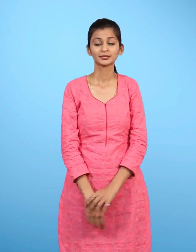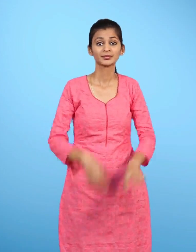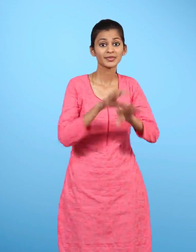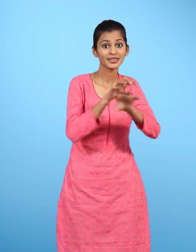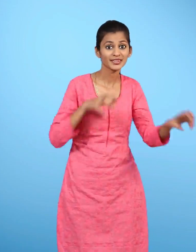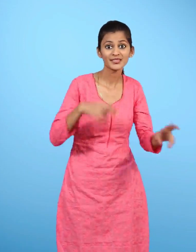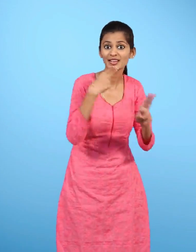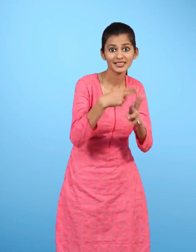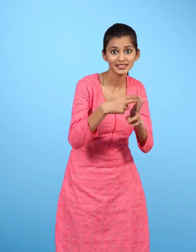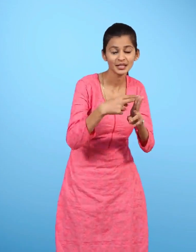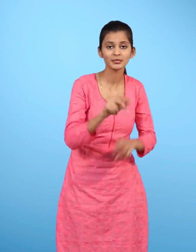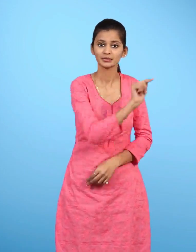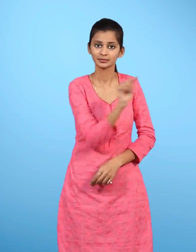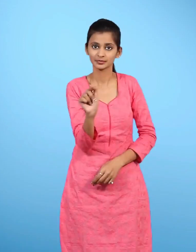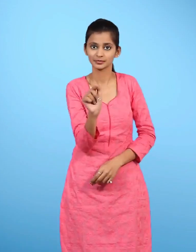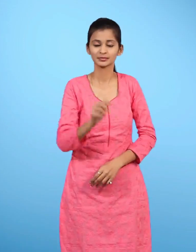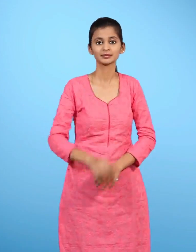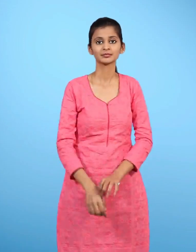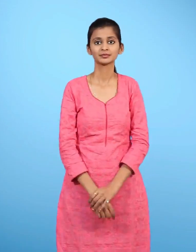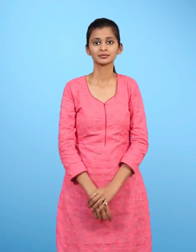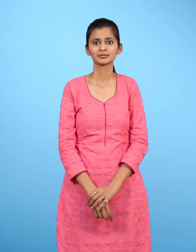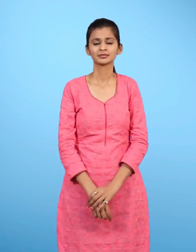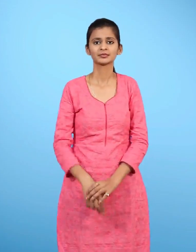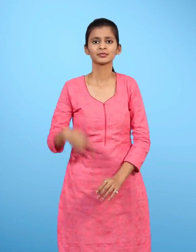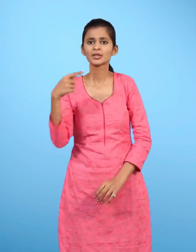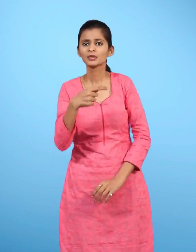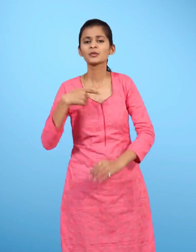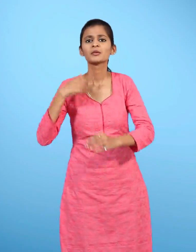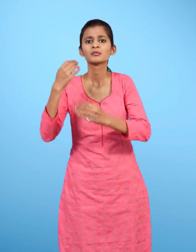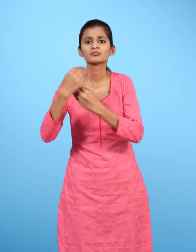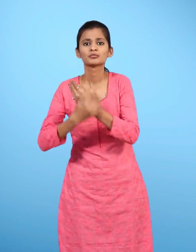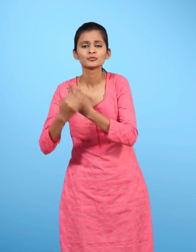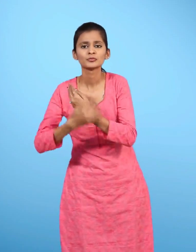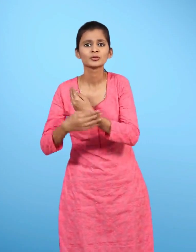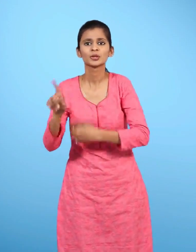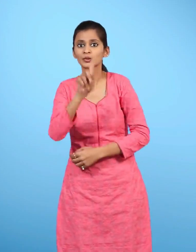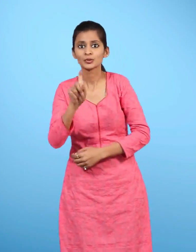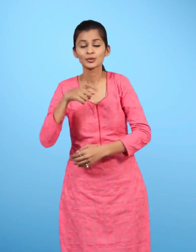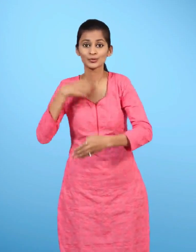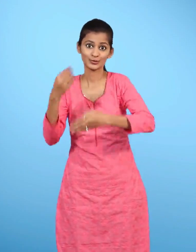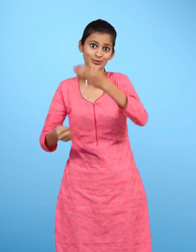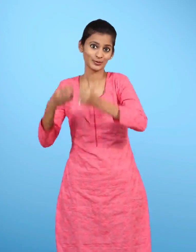जानवर का नाम रिक्तिस्थान इन्हे क्यों पालते हैं? दूद देती है